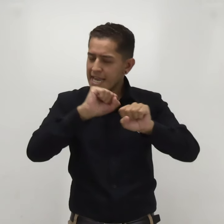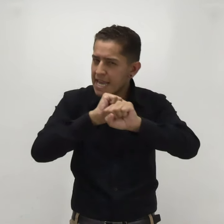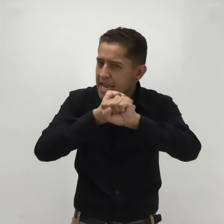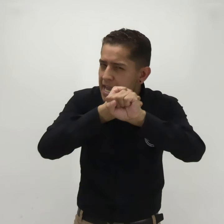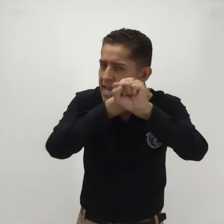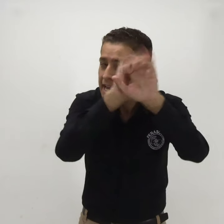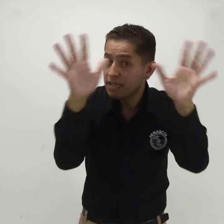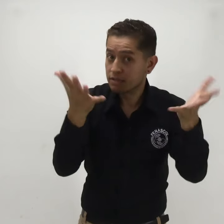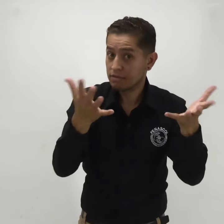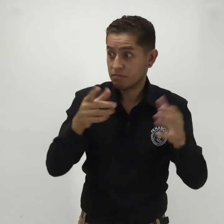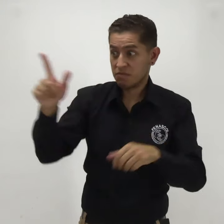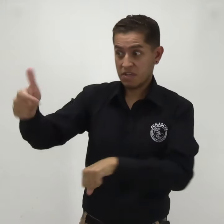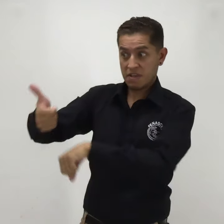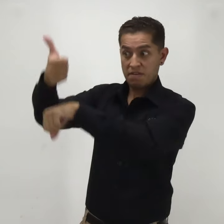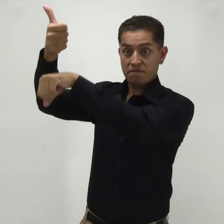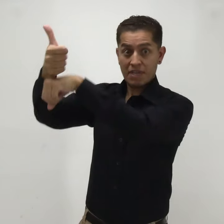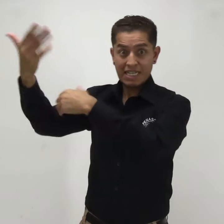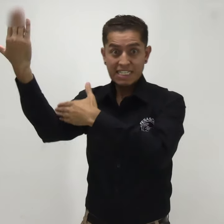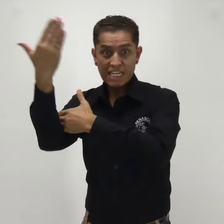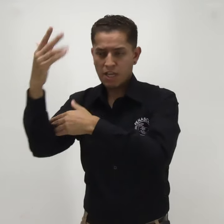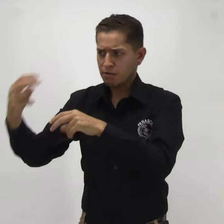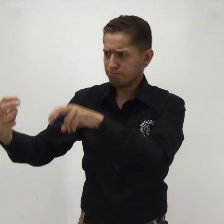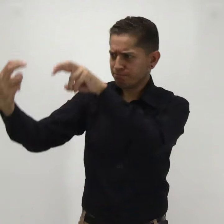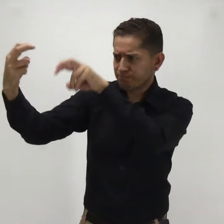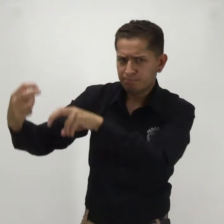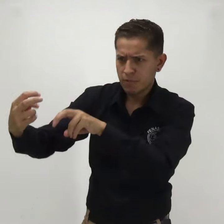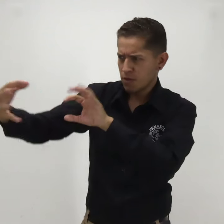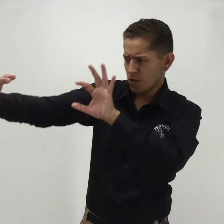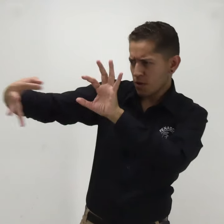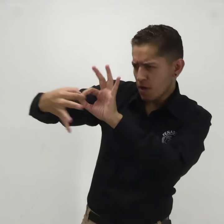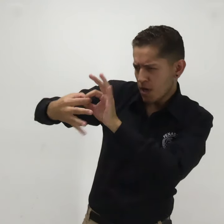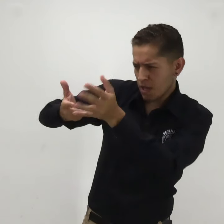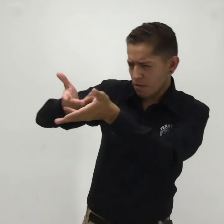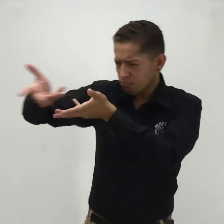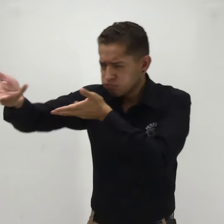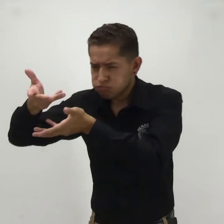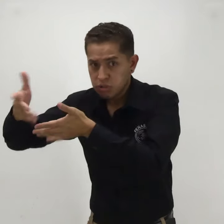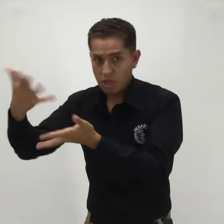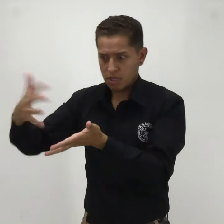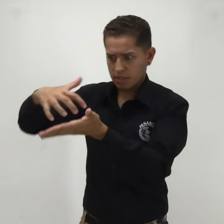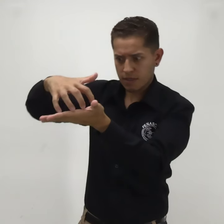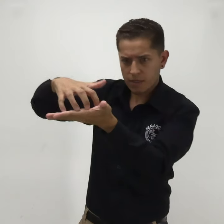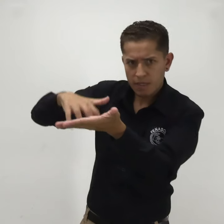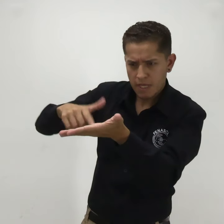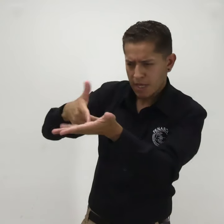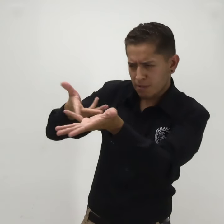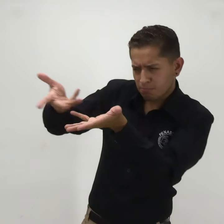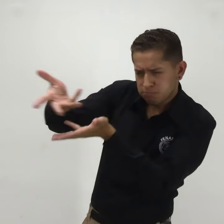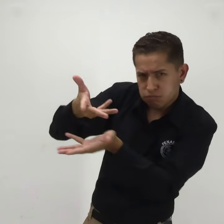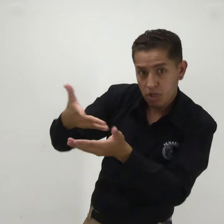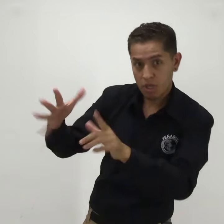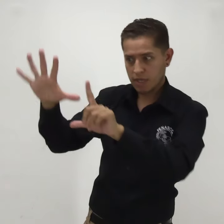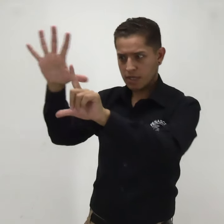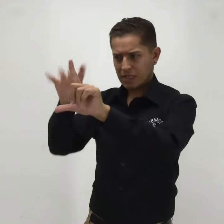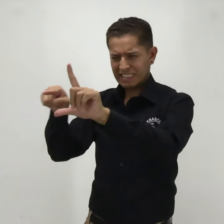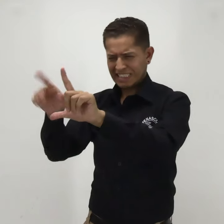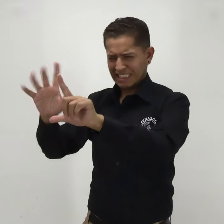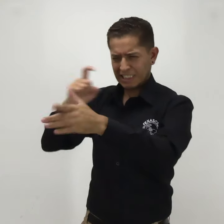responsabilidad de aprobar contenidos audiovisuales y no tiene ningún tipo de convenio